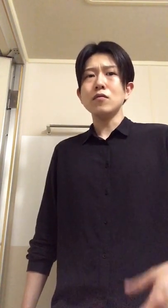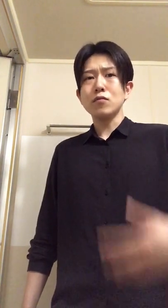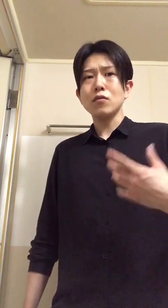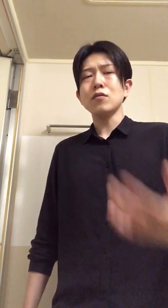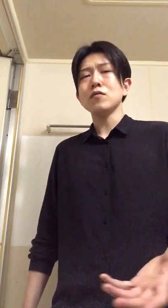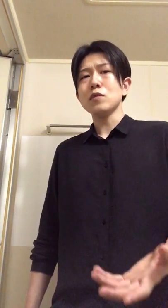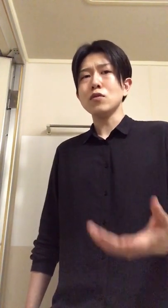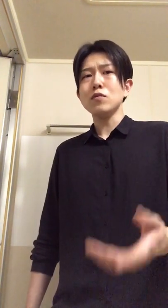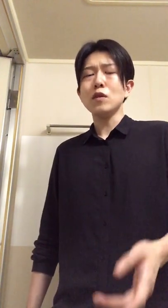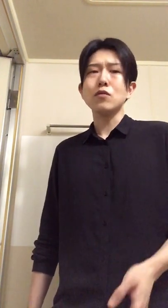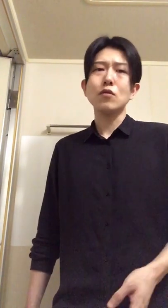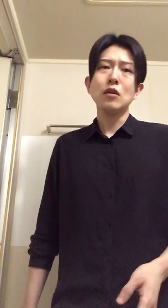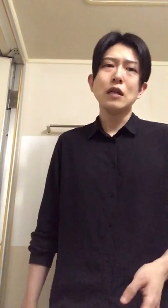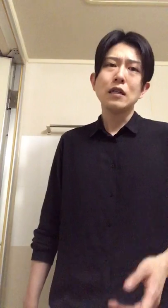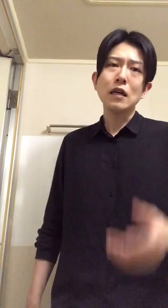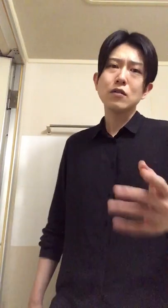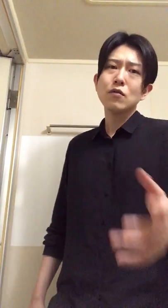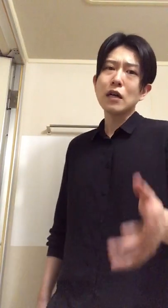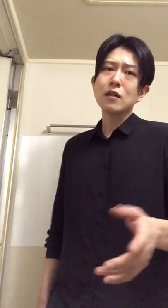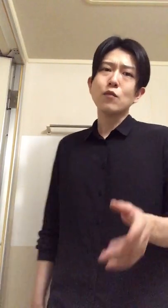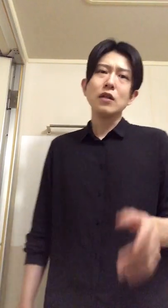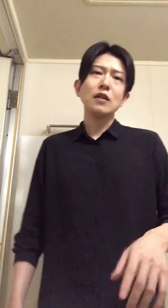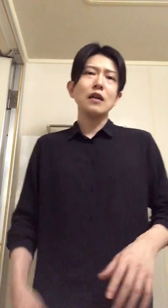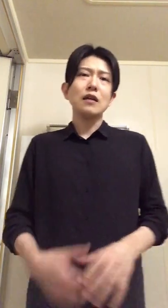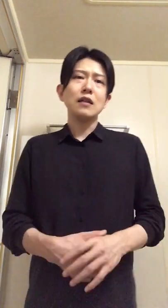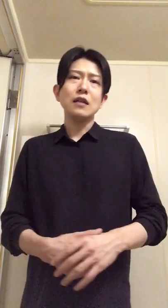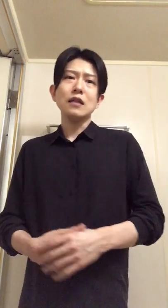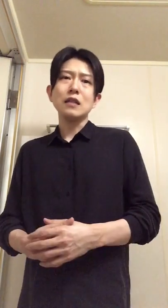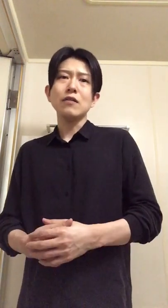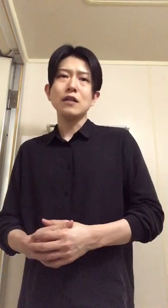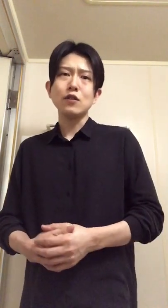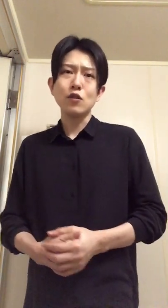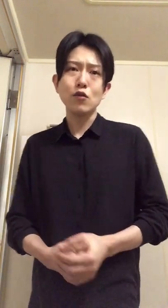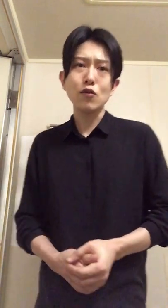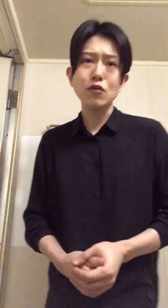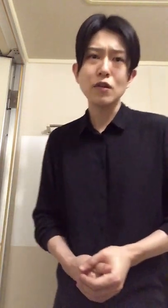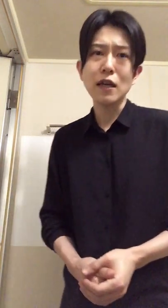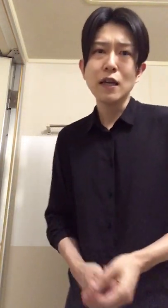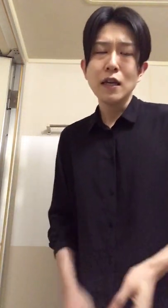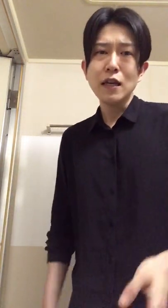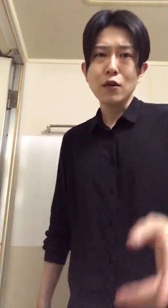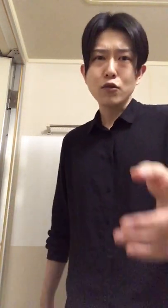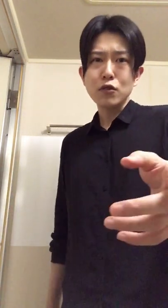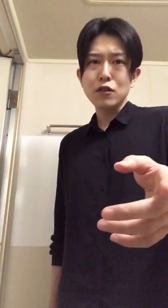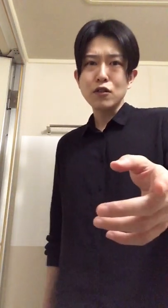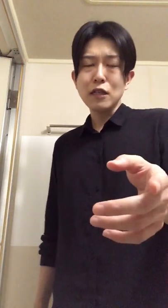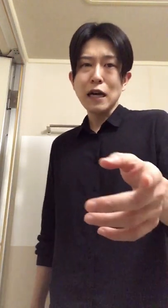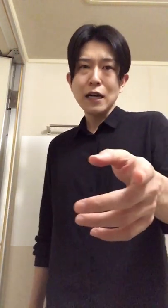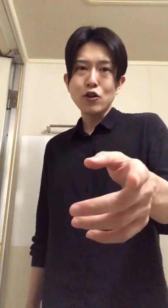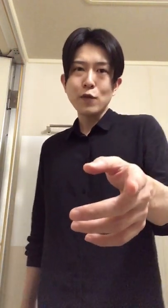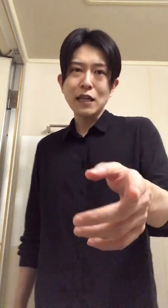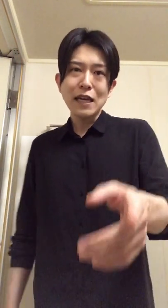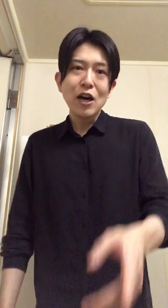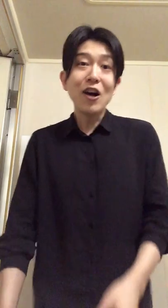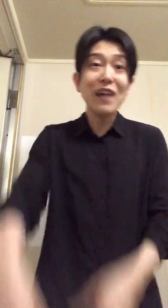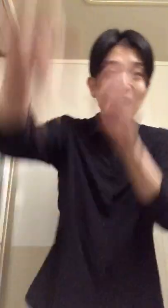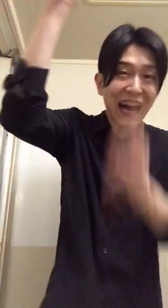そうまあちょっとなんか分かってもらえたら幸いですということで後藤てるきより愛を込めてお前ら